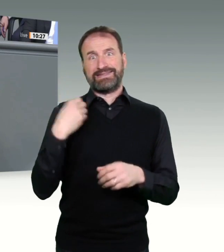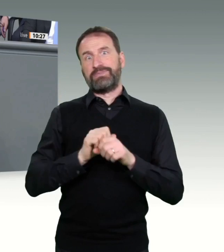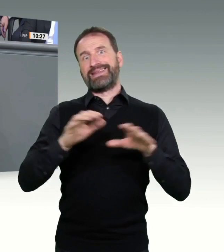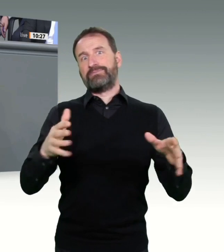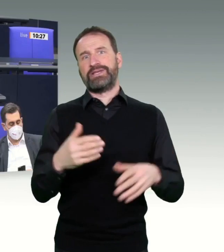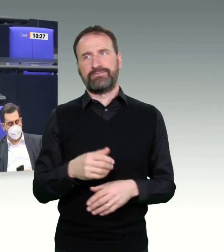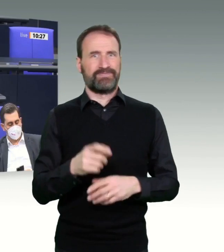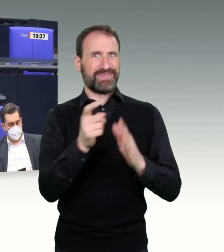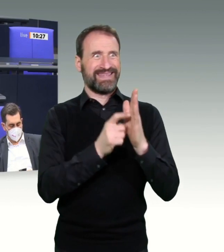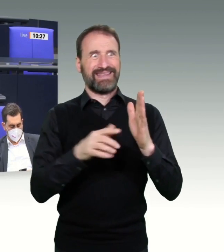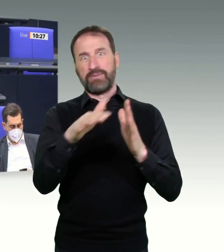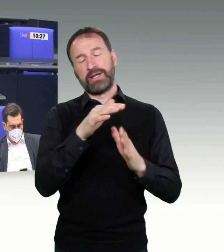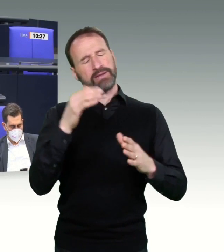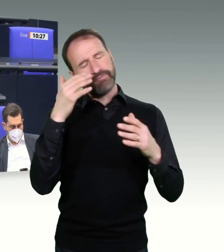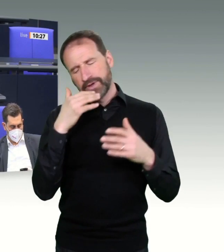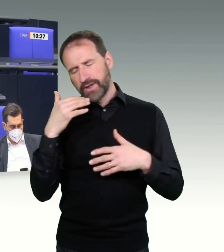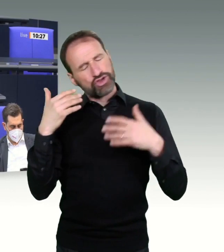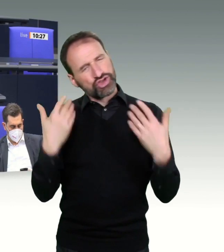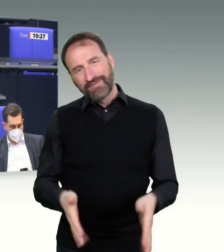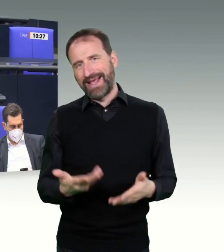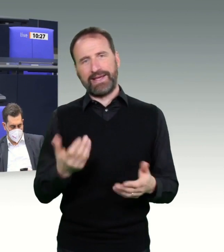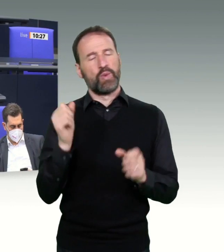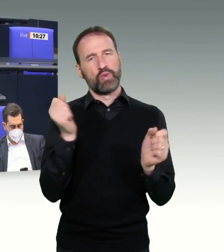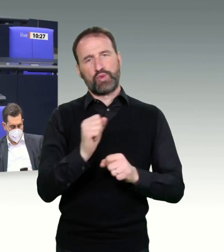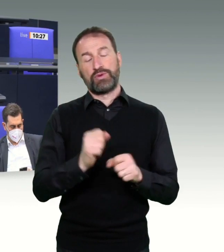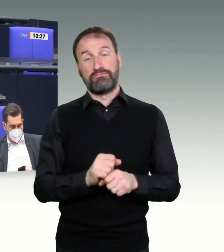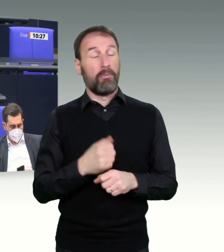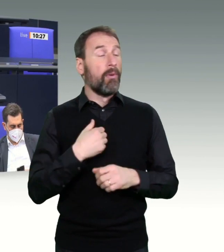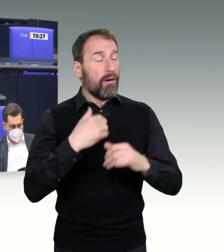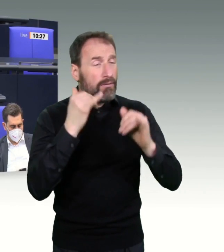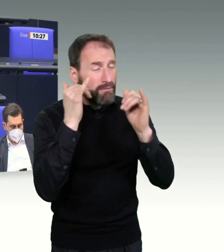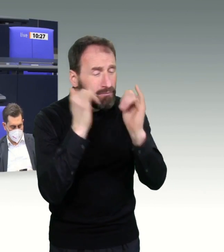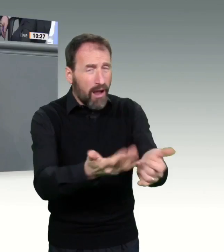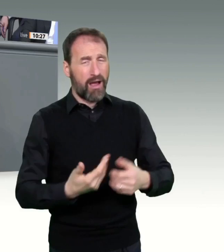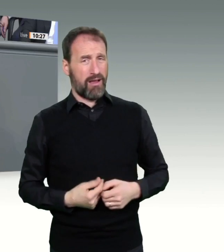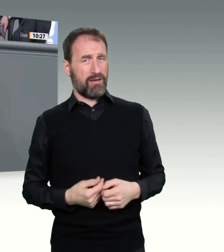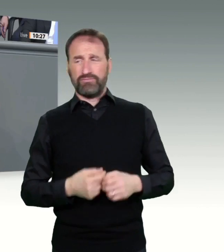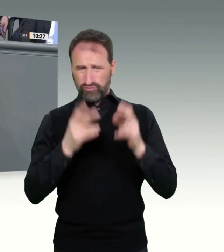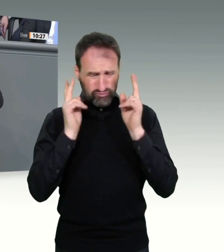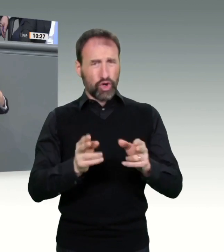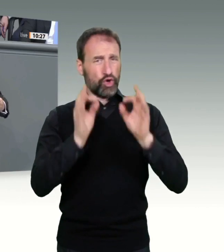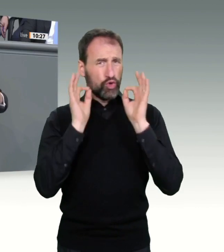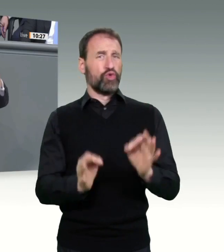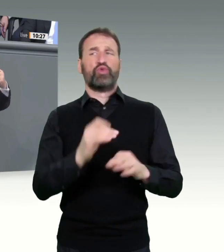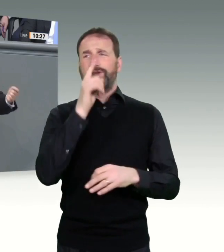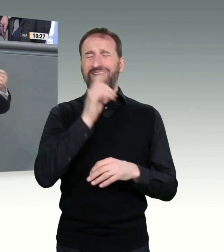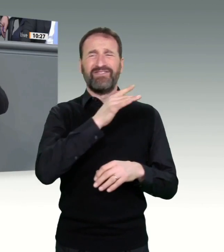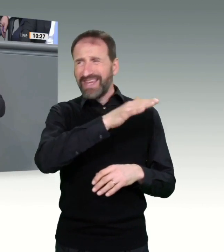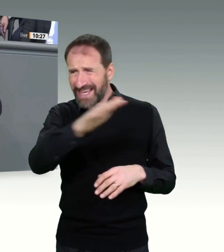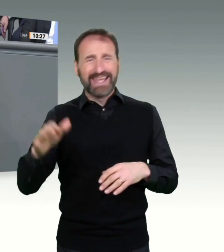zu, dass es gut ist, wenn viele Gesundheitsämter ihr Schnittstellenproblem der Meldung in SORMAS gelöst bekommen